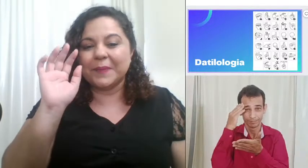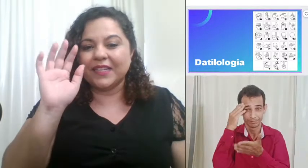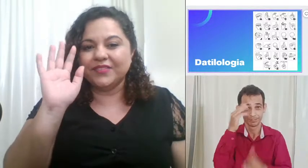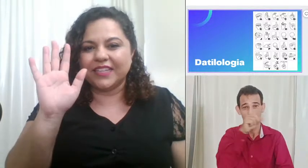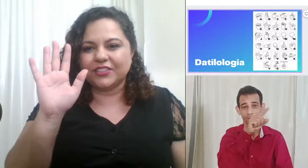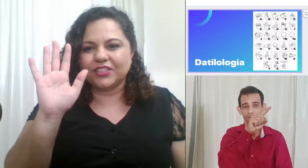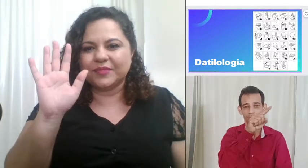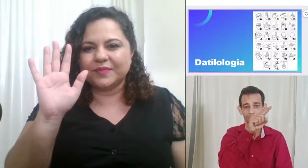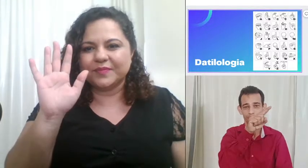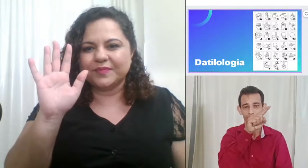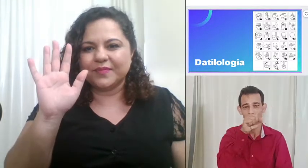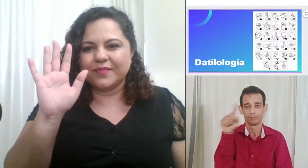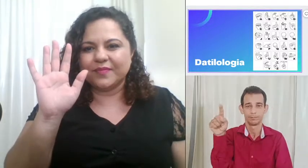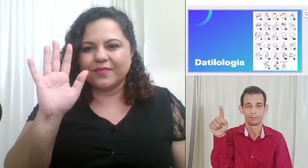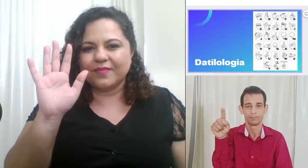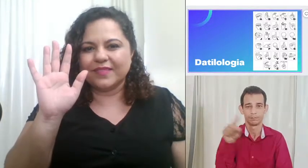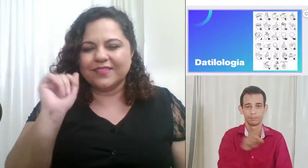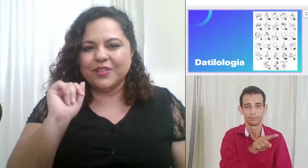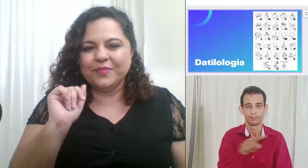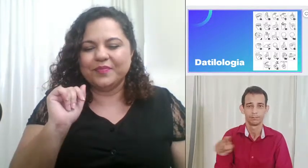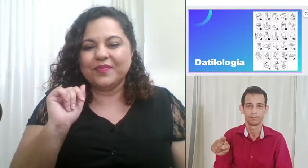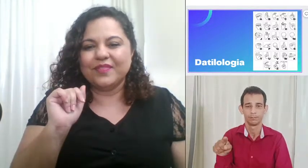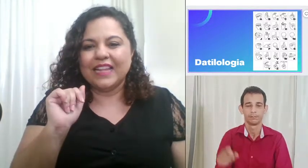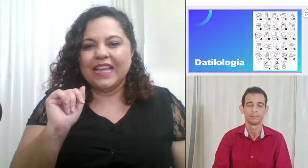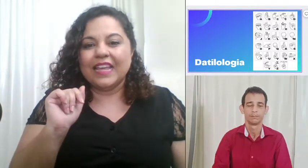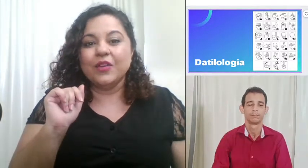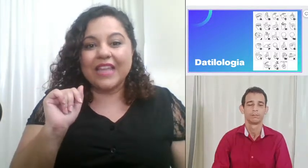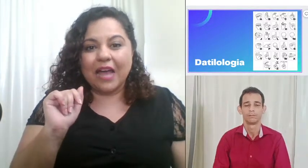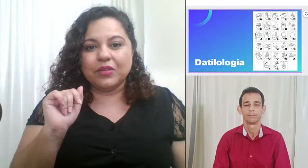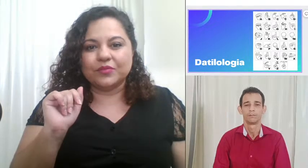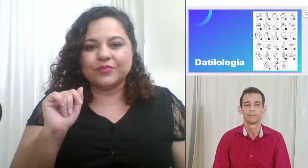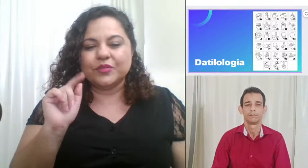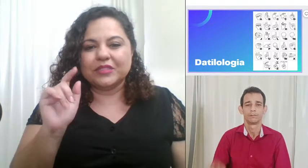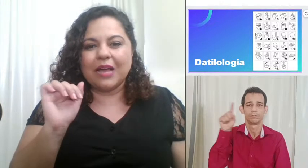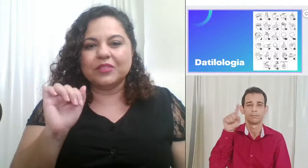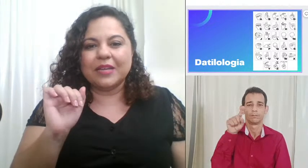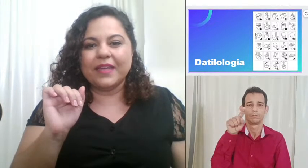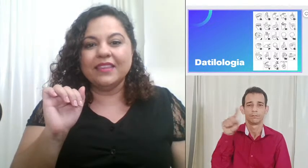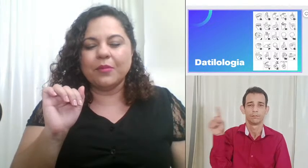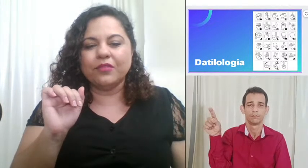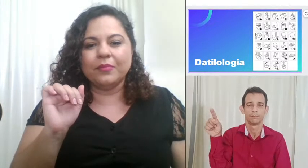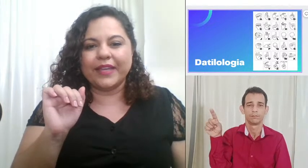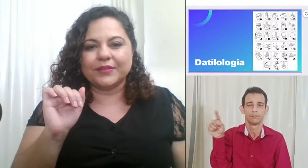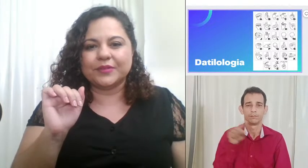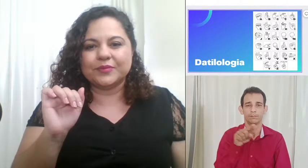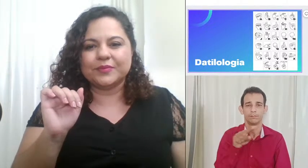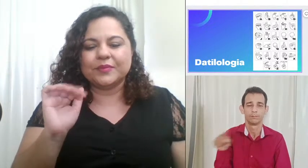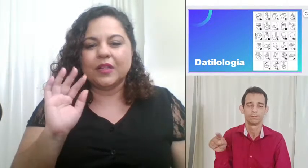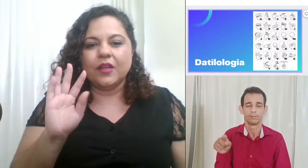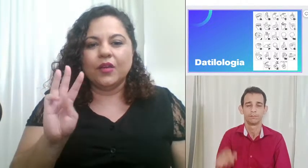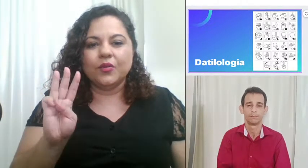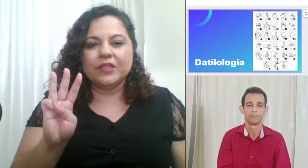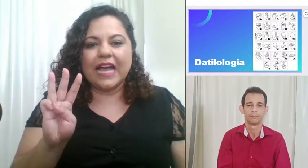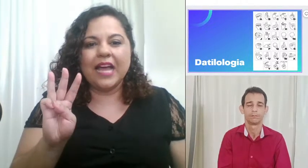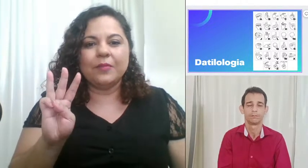para frente viu e o W o W também tem movimento o W